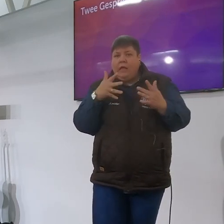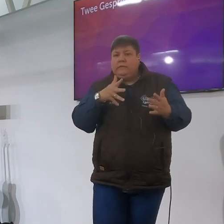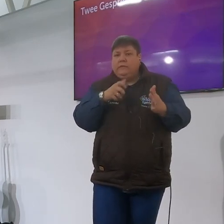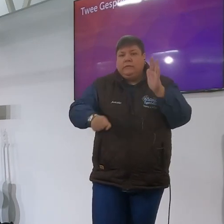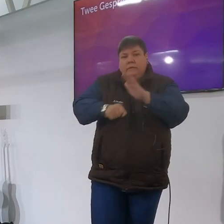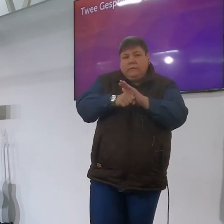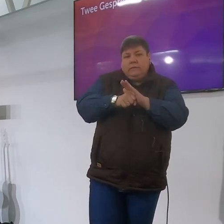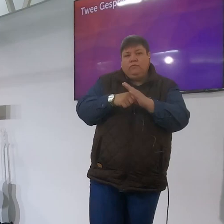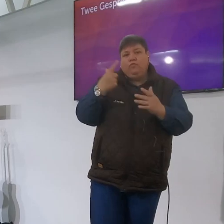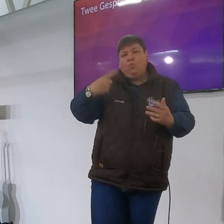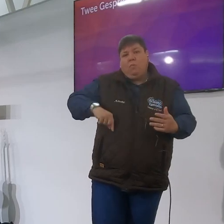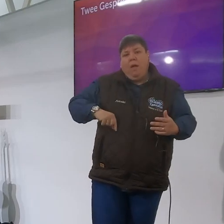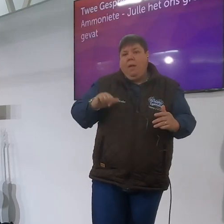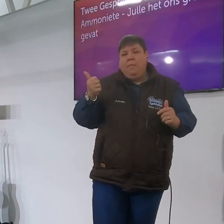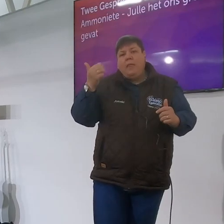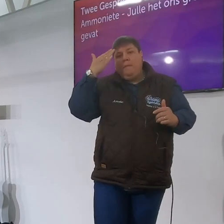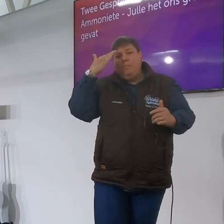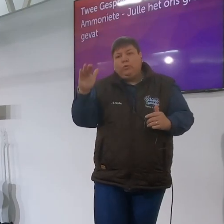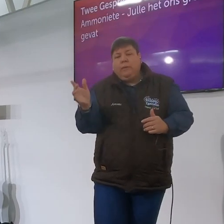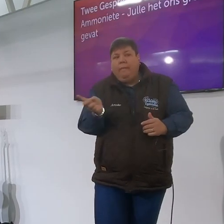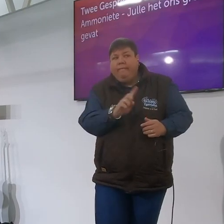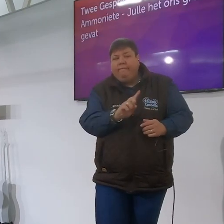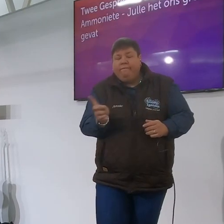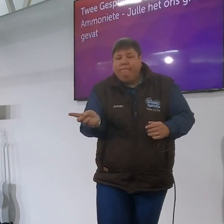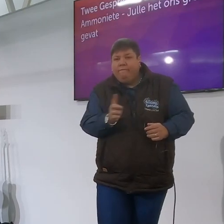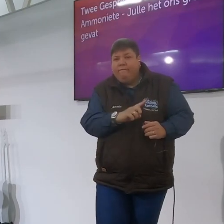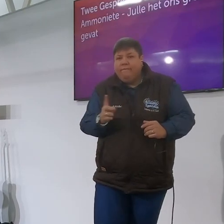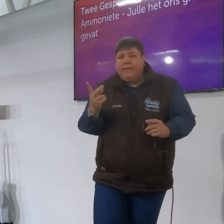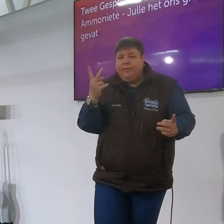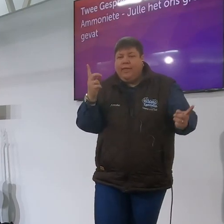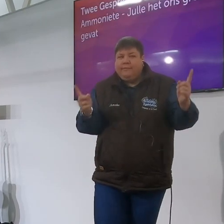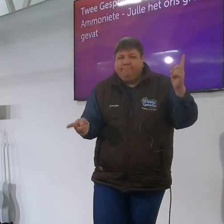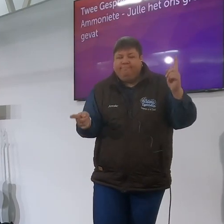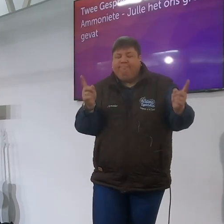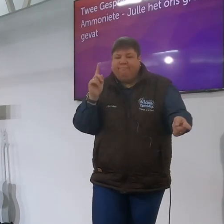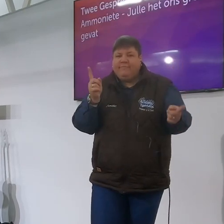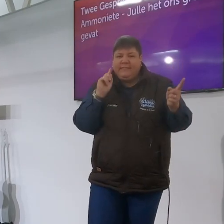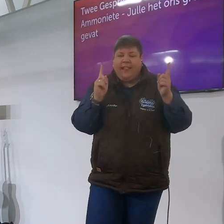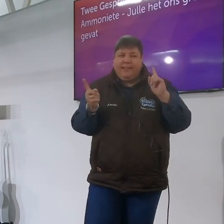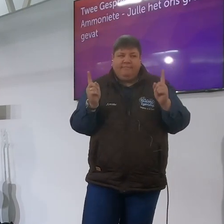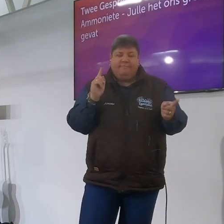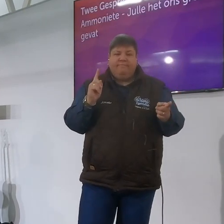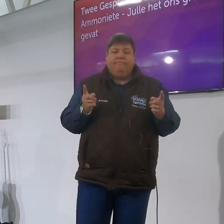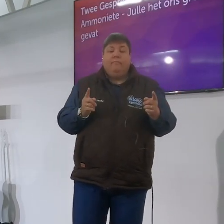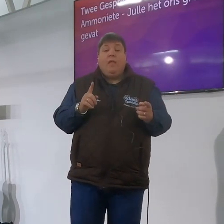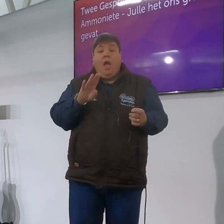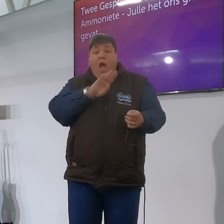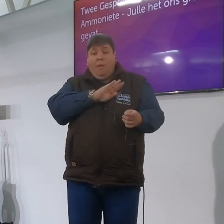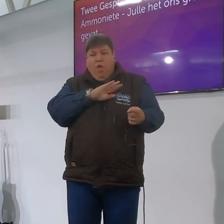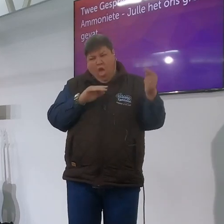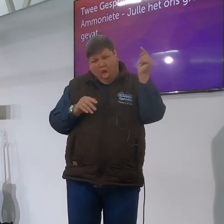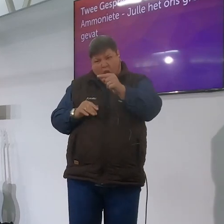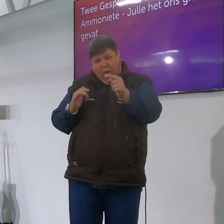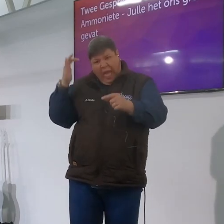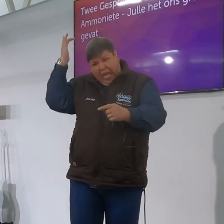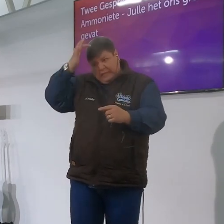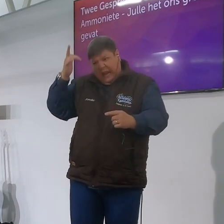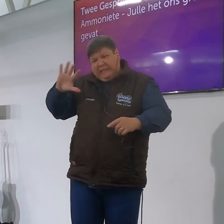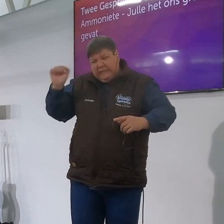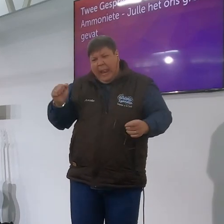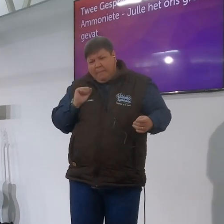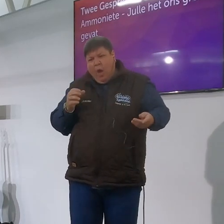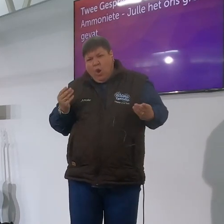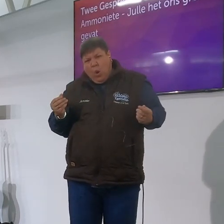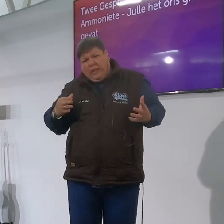meesta of iets so hulle is nie die boodskappers oor hem weer so dit is hier die twee gesprek en die Ammonite beskuldig die Israelite jy het ons grond